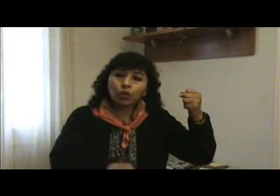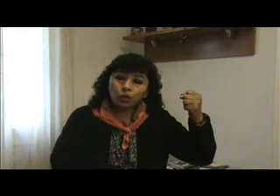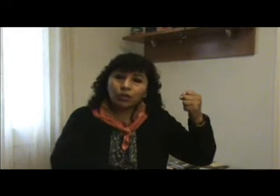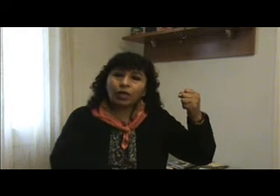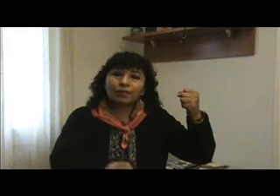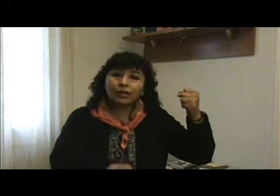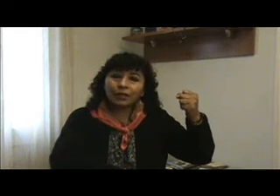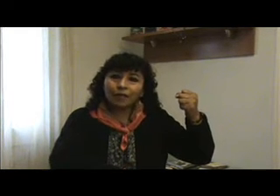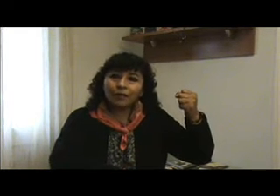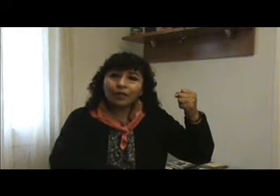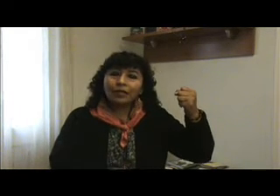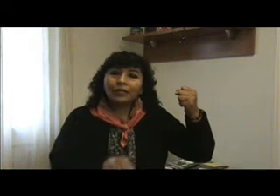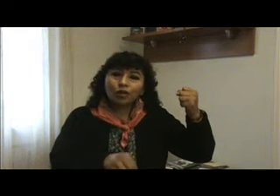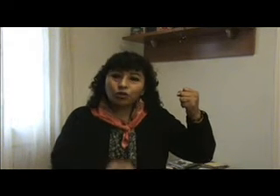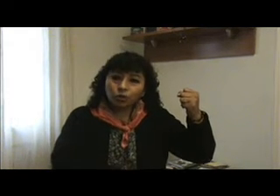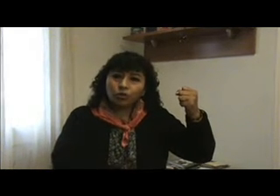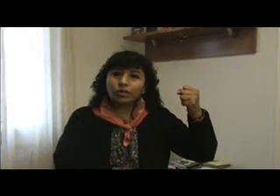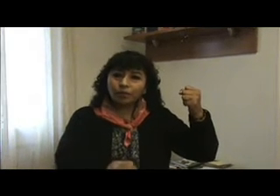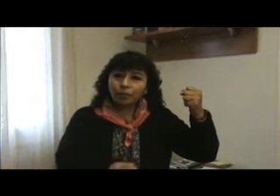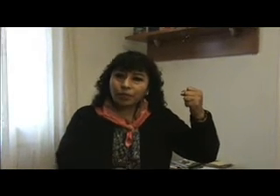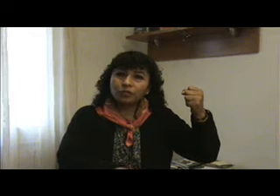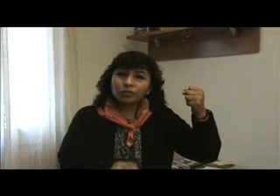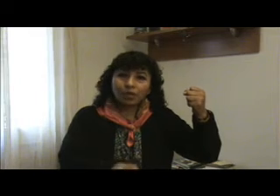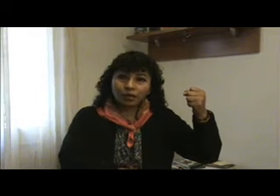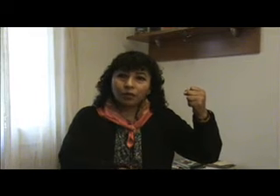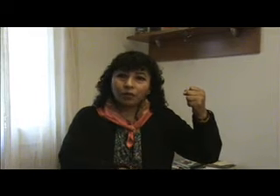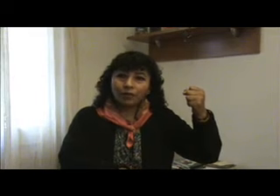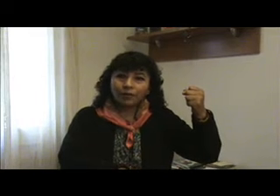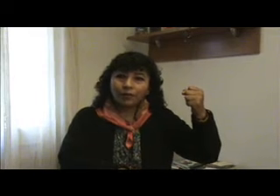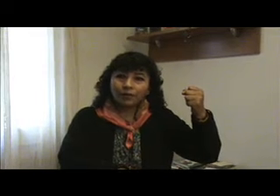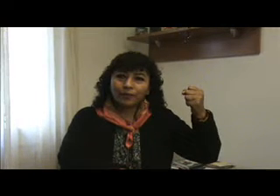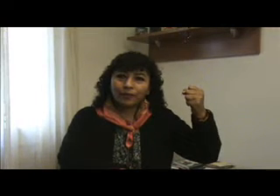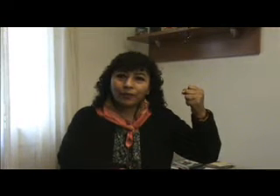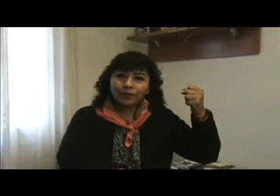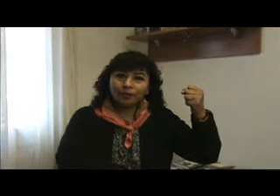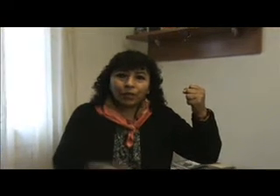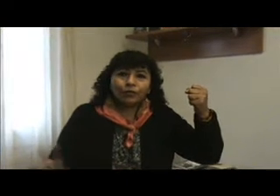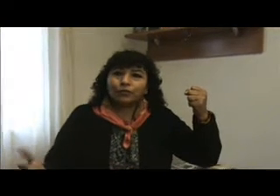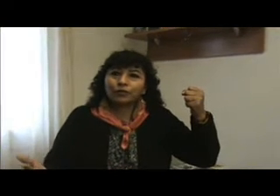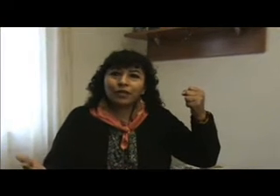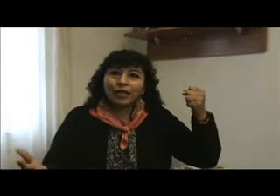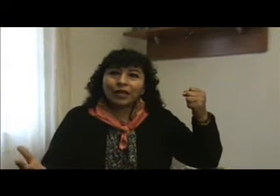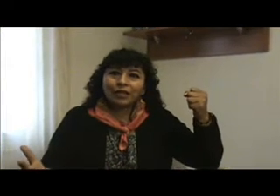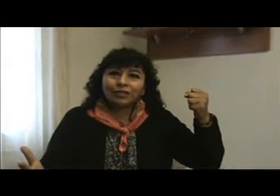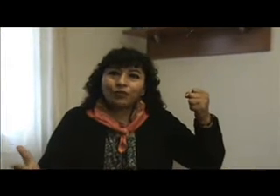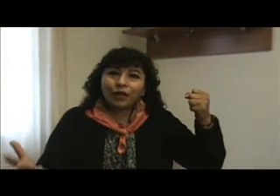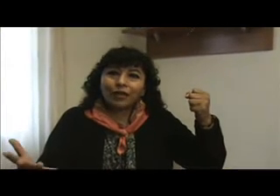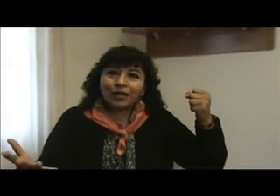absoluta libertad de los 12 presos de Atenco. Para nosotros, eso fue